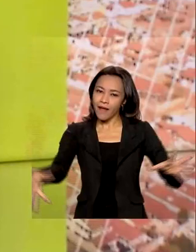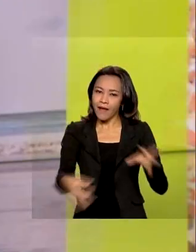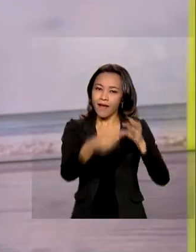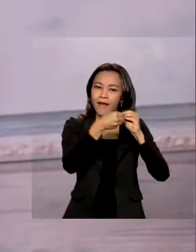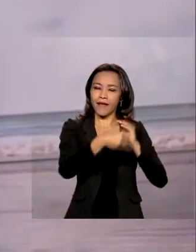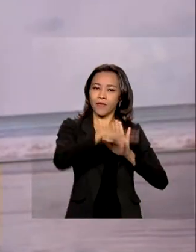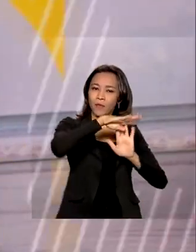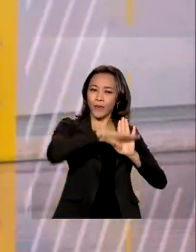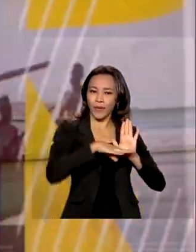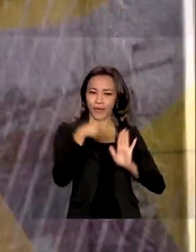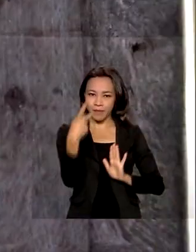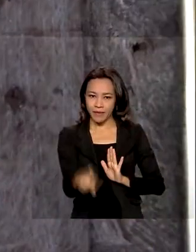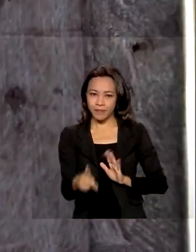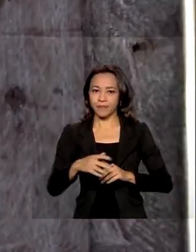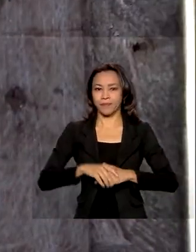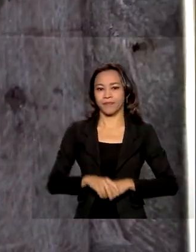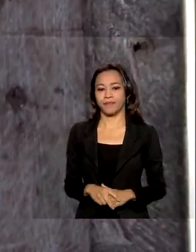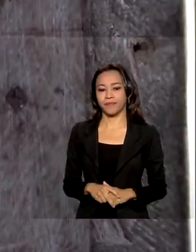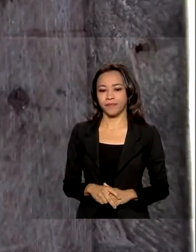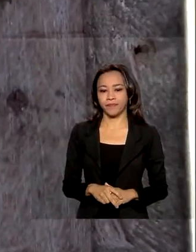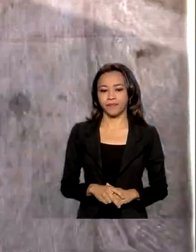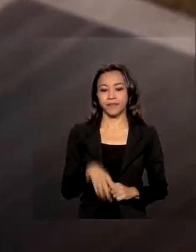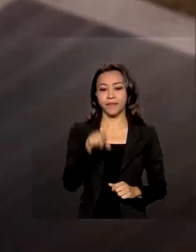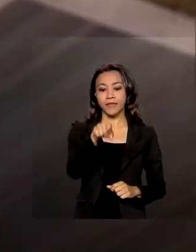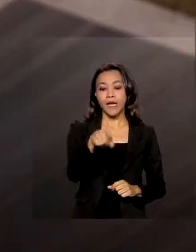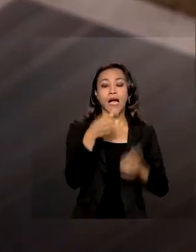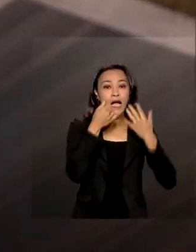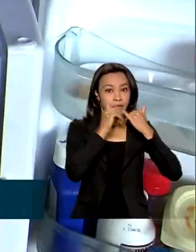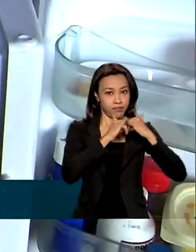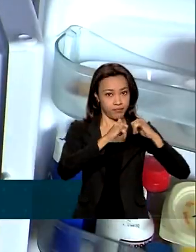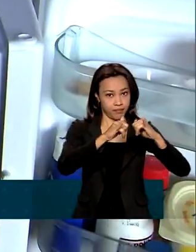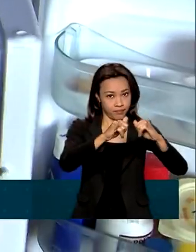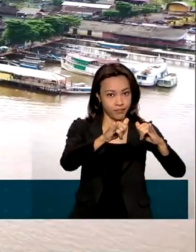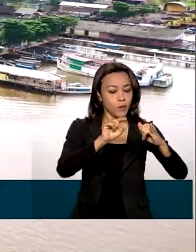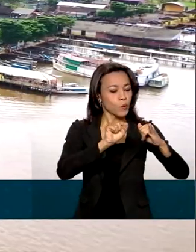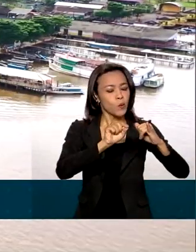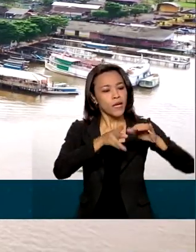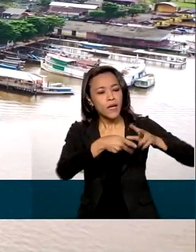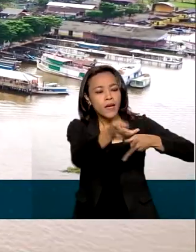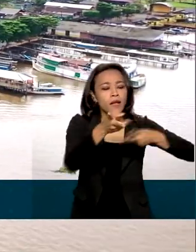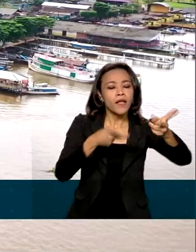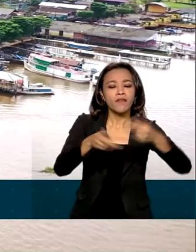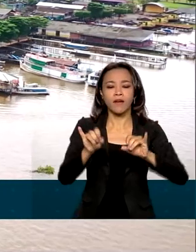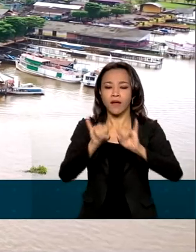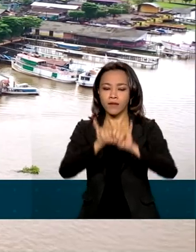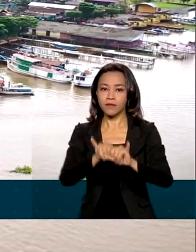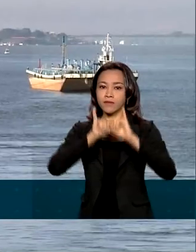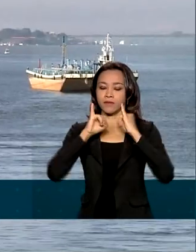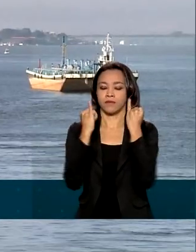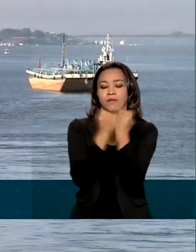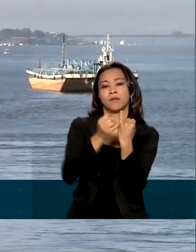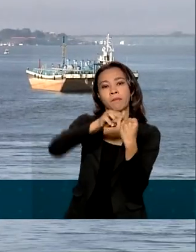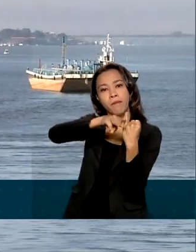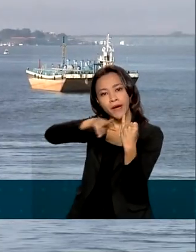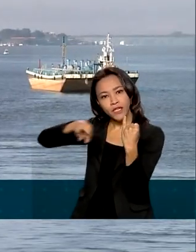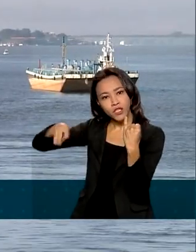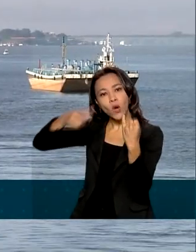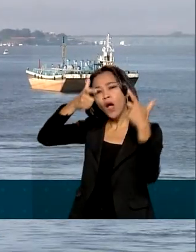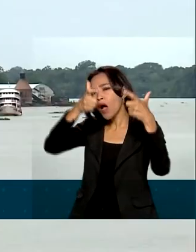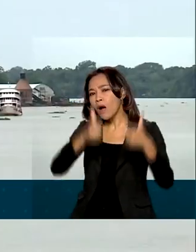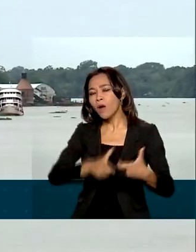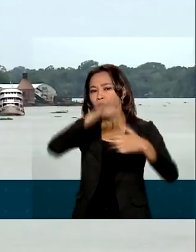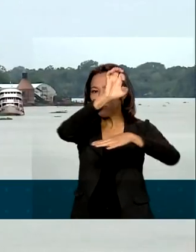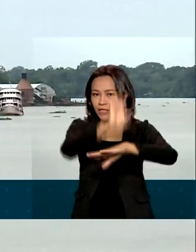Abrace o Marajó. Para fazer a energia elétrica chegar em todo o arquipélago do Marajó, localizado no